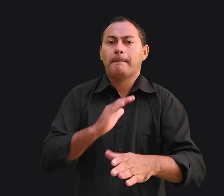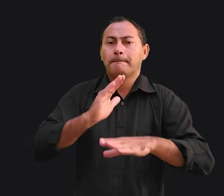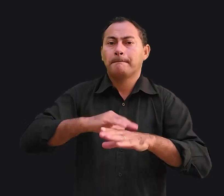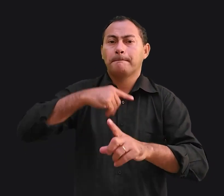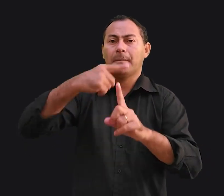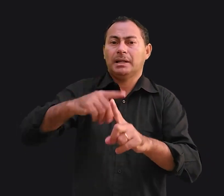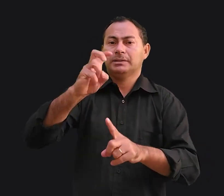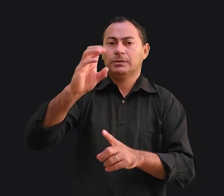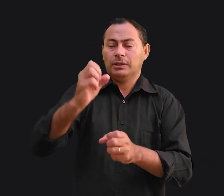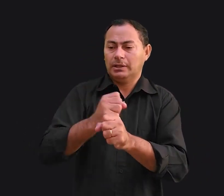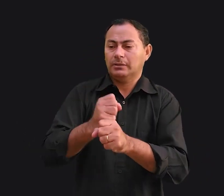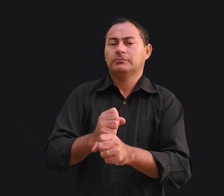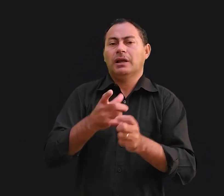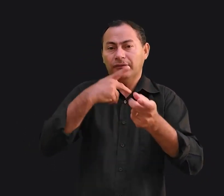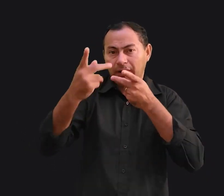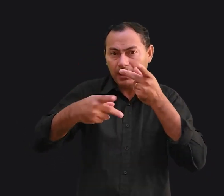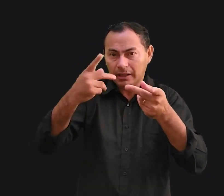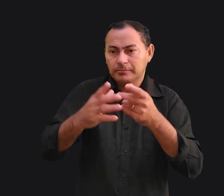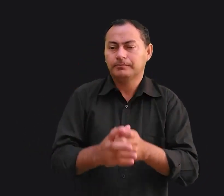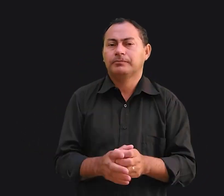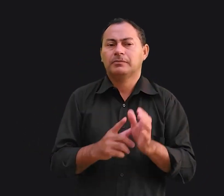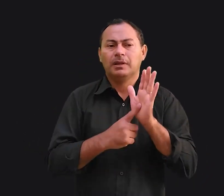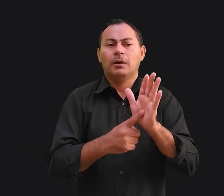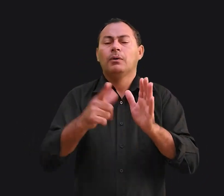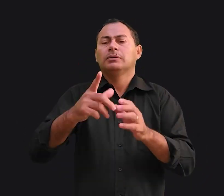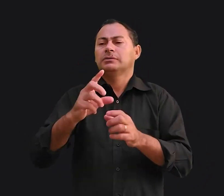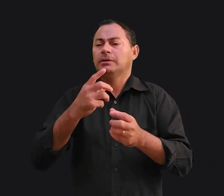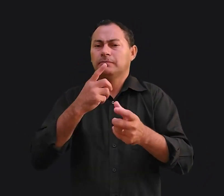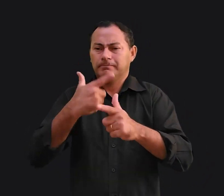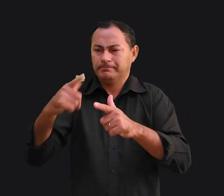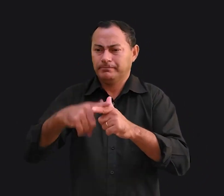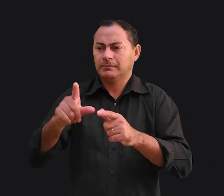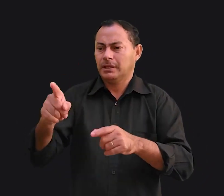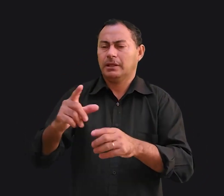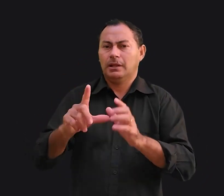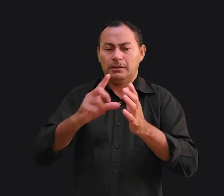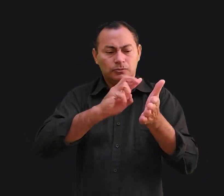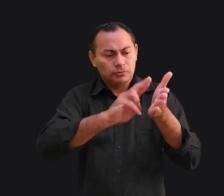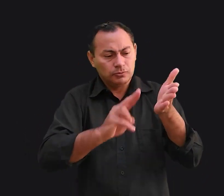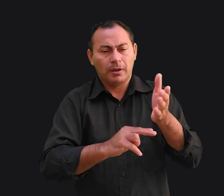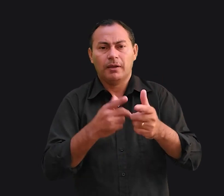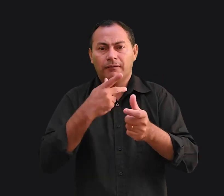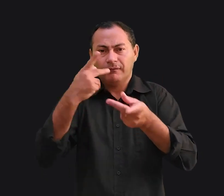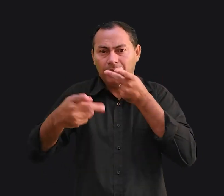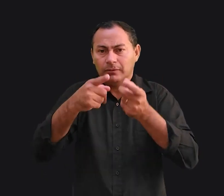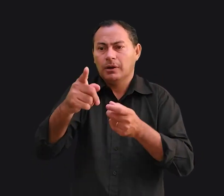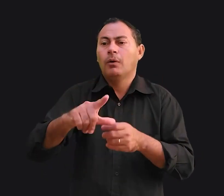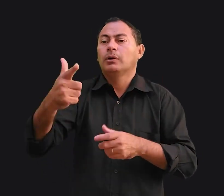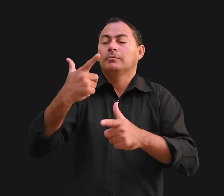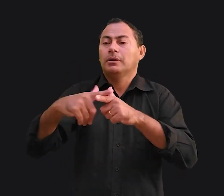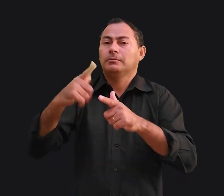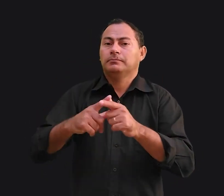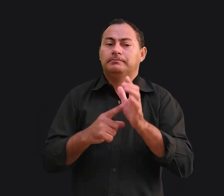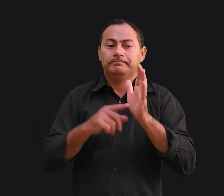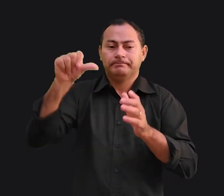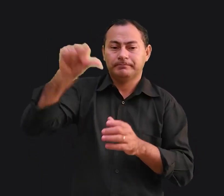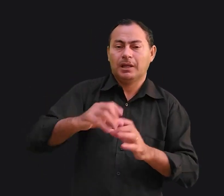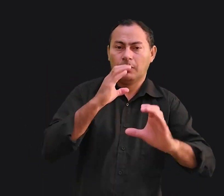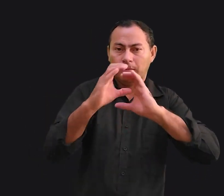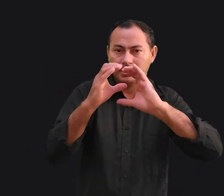mais 50 anos, disseram. Aparecem outros tipos de problemas naquela lista que falei para vocês. Outro problema que prejudica a comunicação